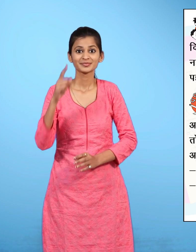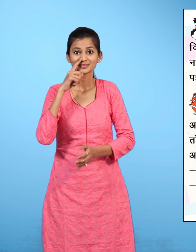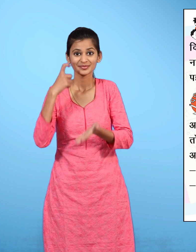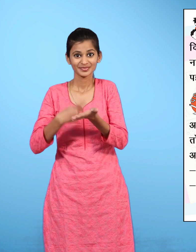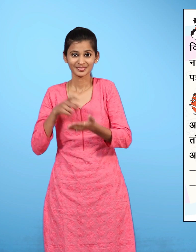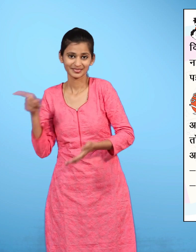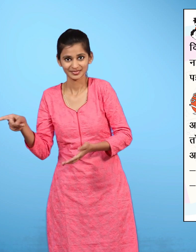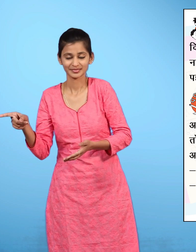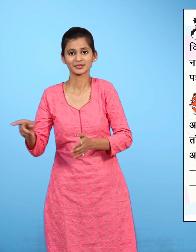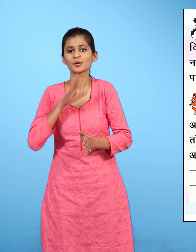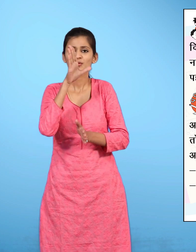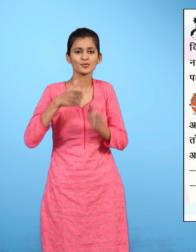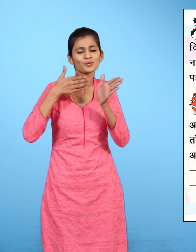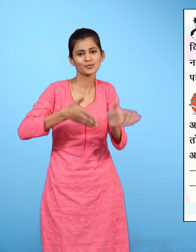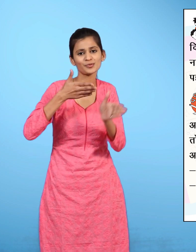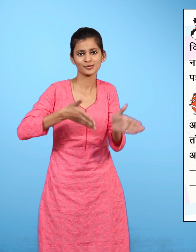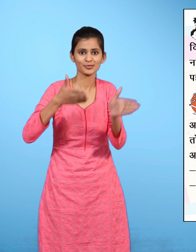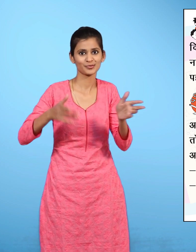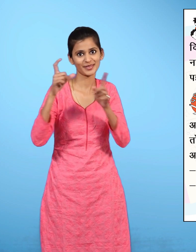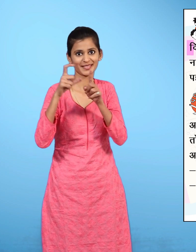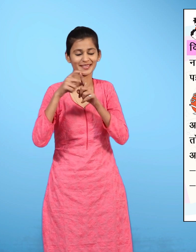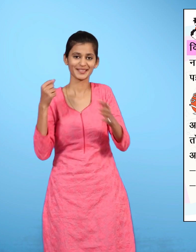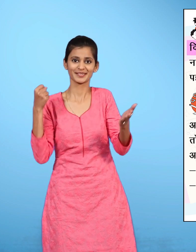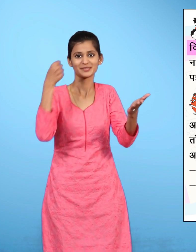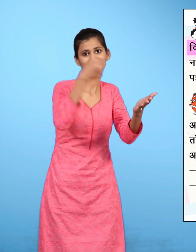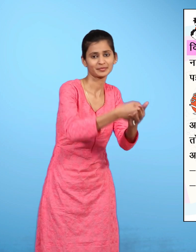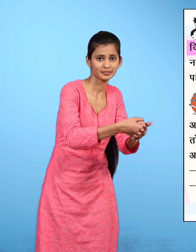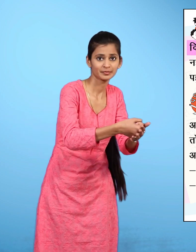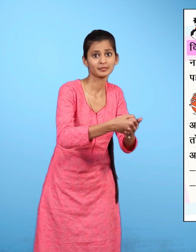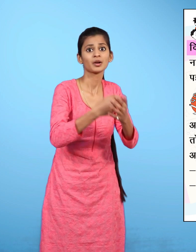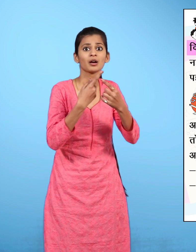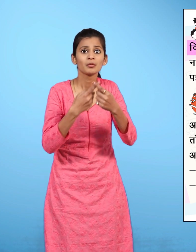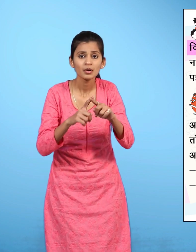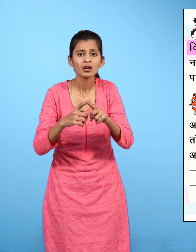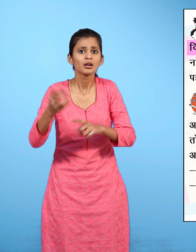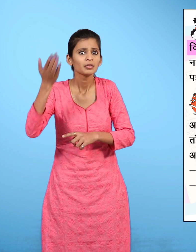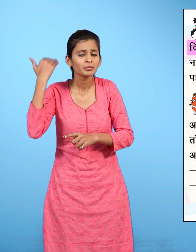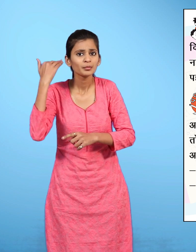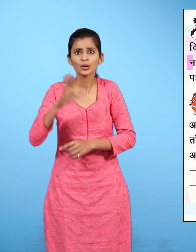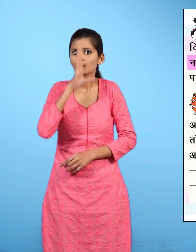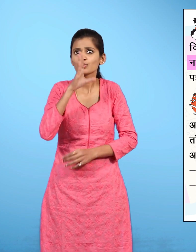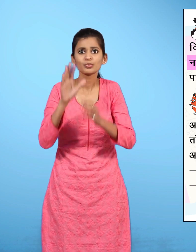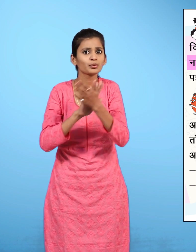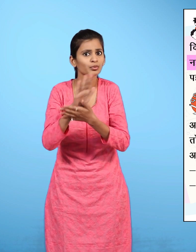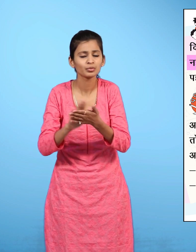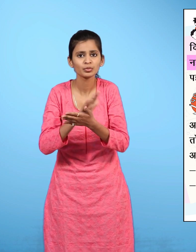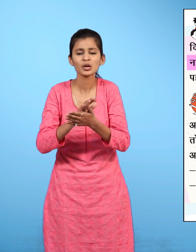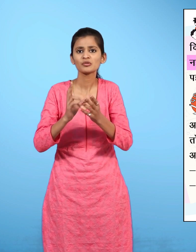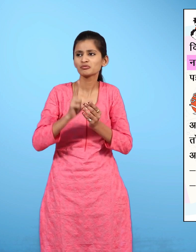रीना की चिठी तो रेल गाड़ी से दिल्ली पहुँच गई पर जब रेल गाड़ीयां नहीं थी, तो